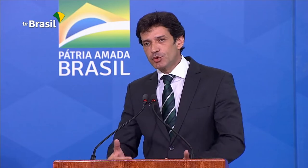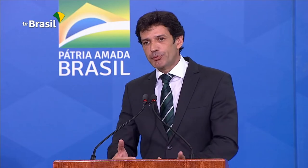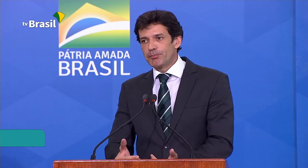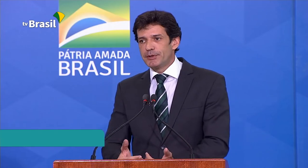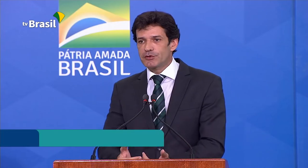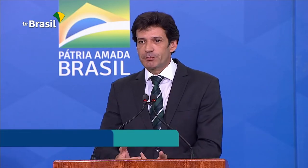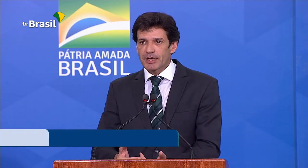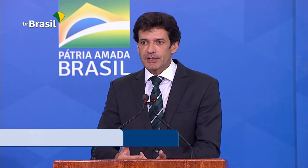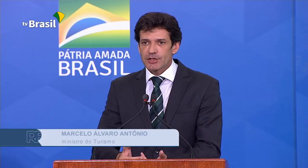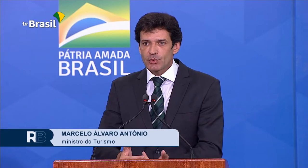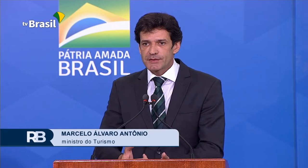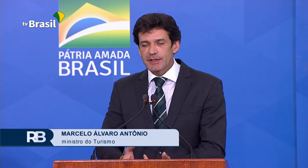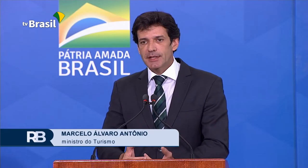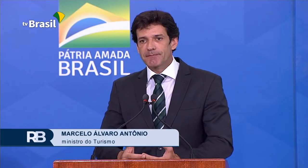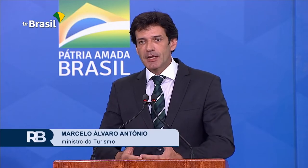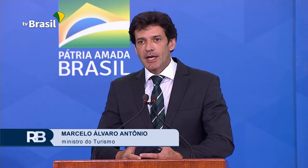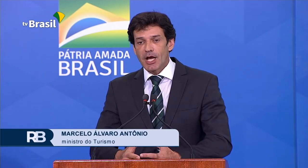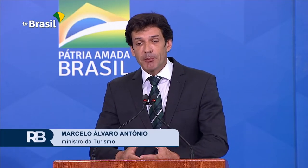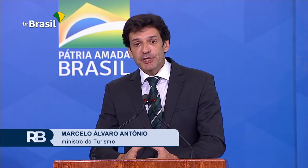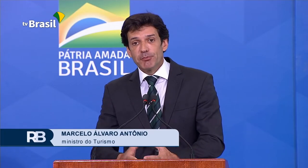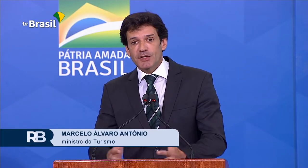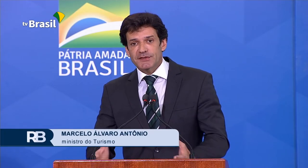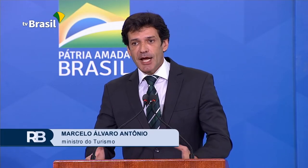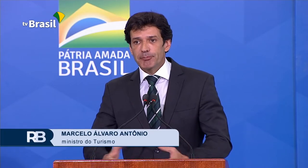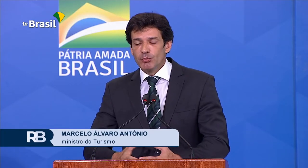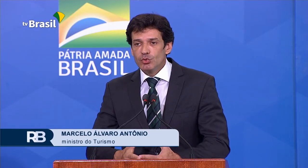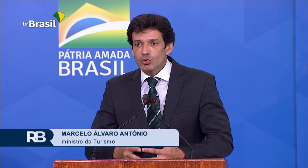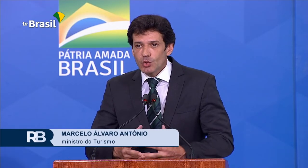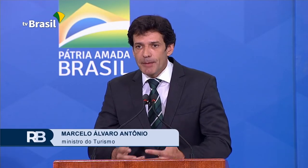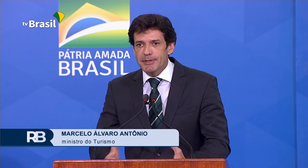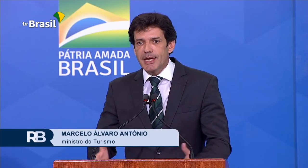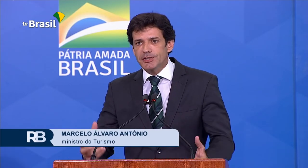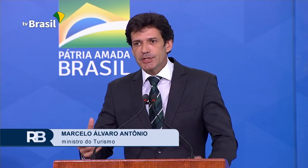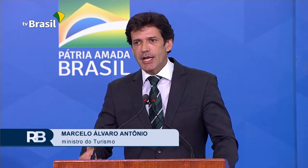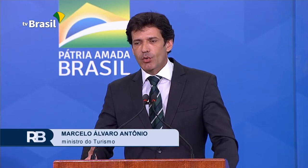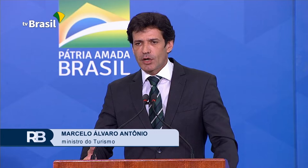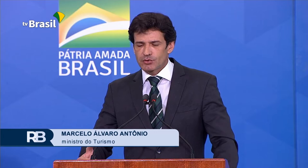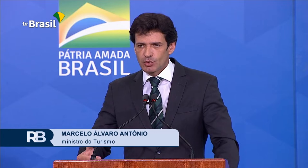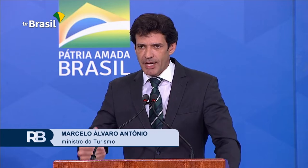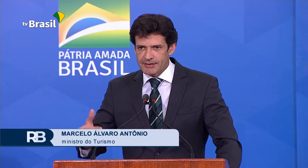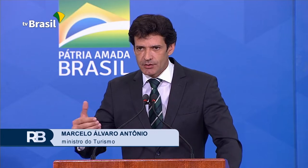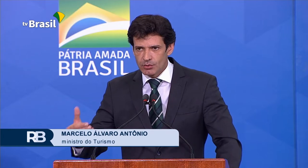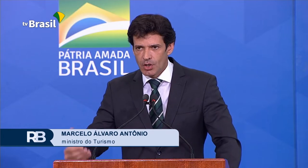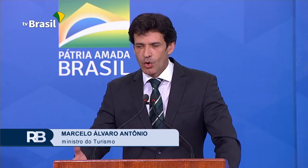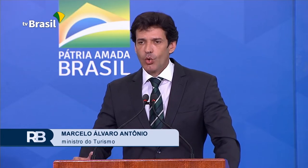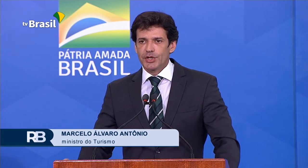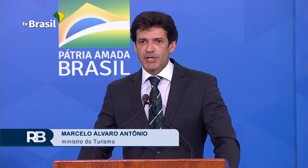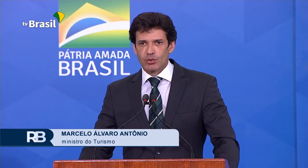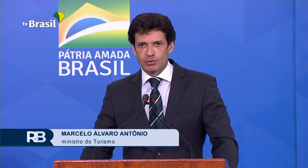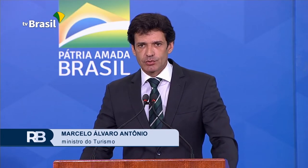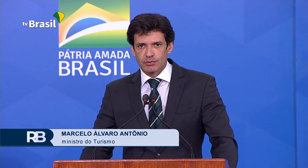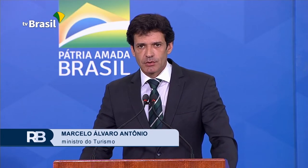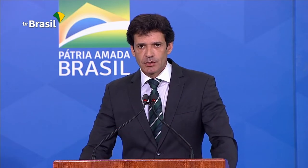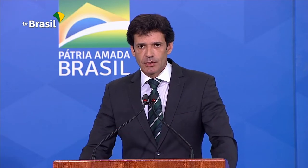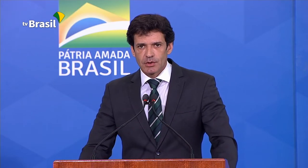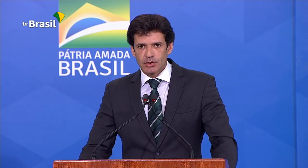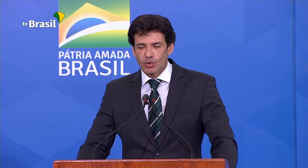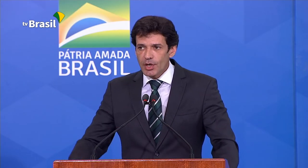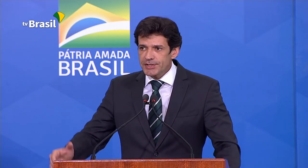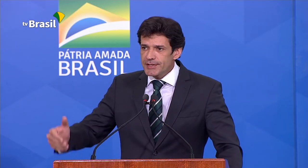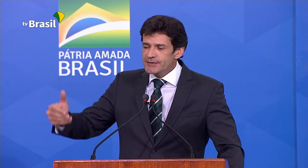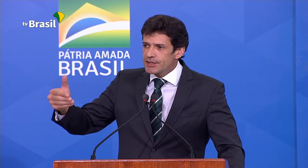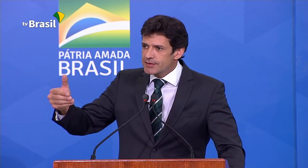momento é muito propício para que a gente consiga realmente mostrar para o mundo que o ambiente de negócios do Brasil hoje é outro.